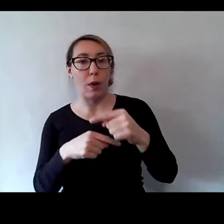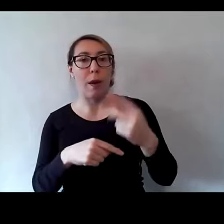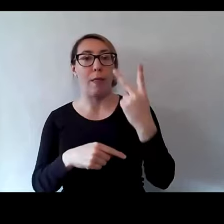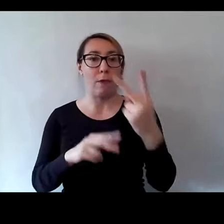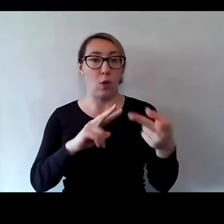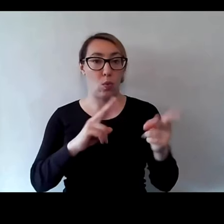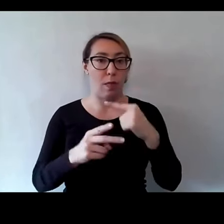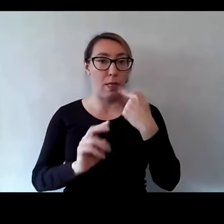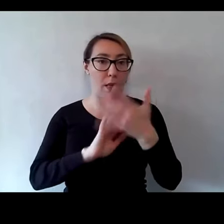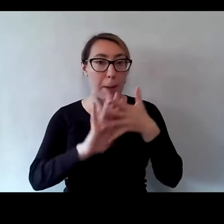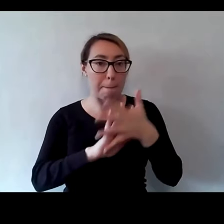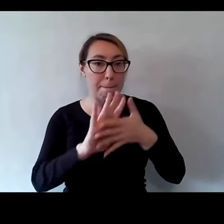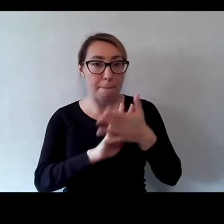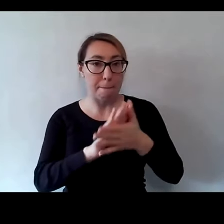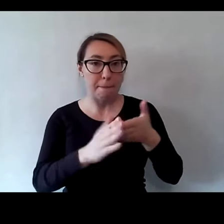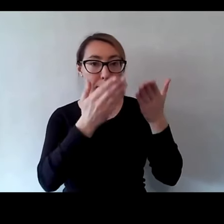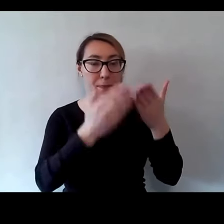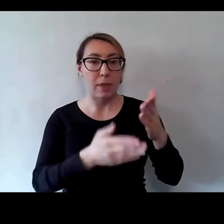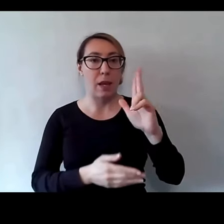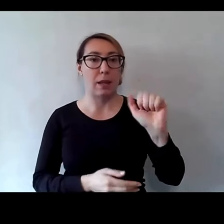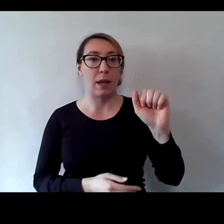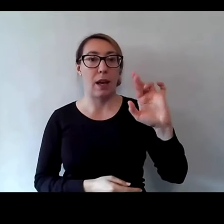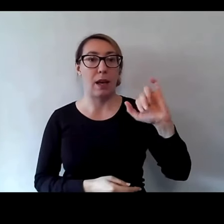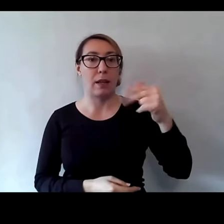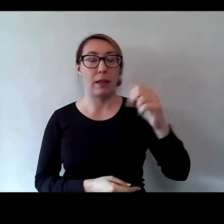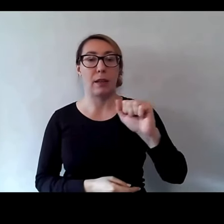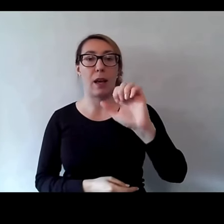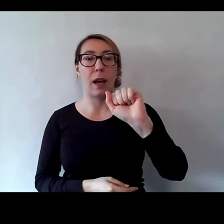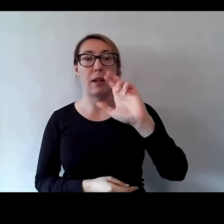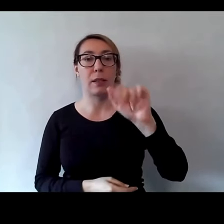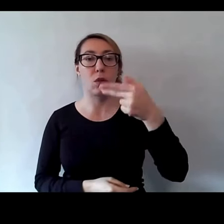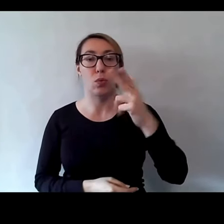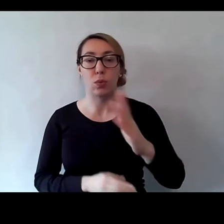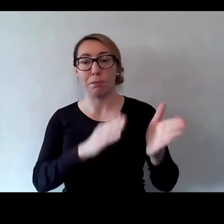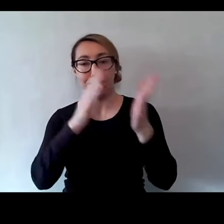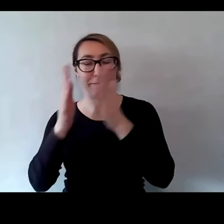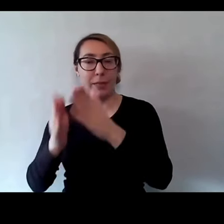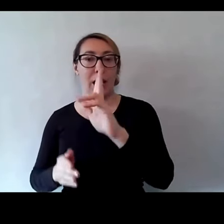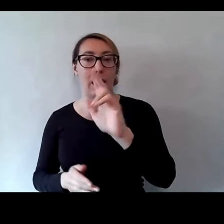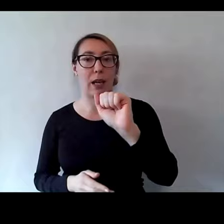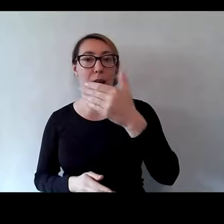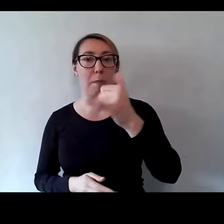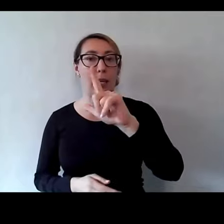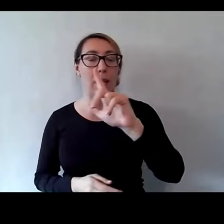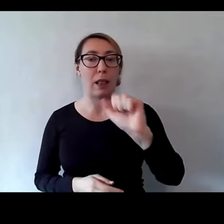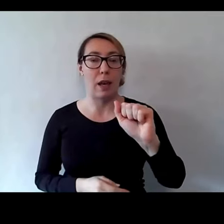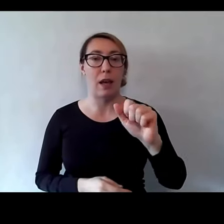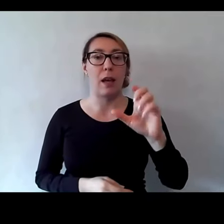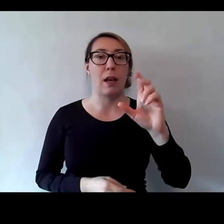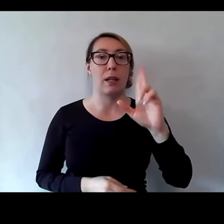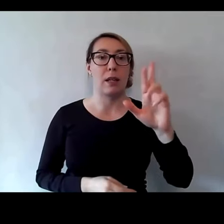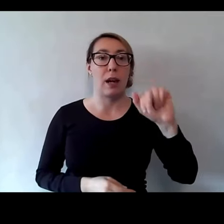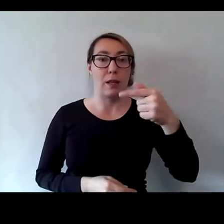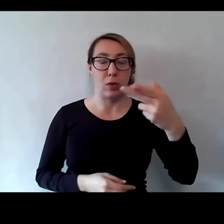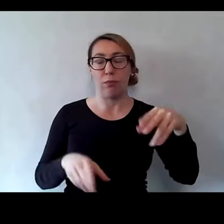tłumaczki języka migowego, Karina Aksęczuk i Kamila Krasoń, również z Towarzystwa GEST.